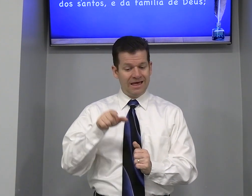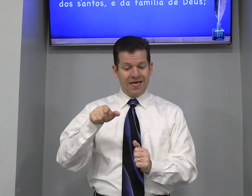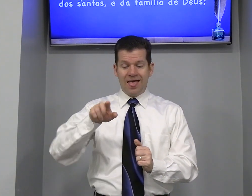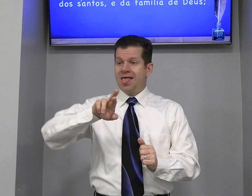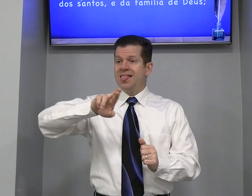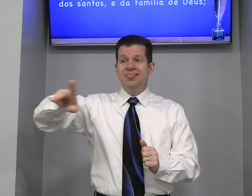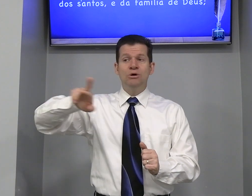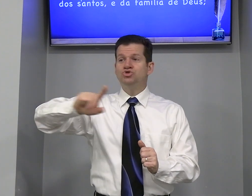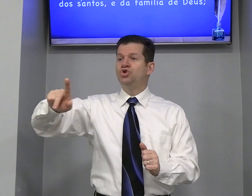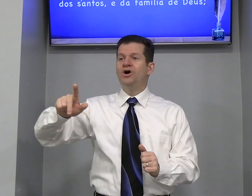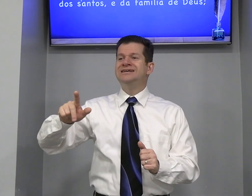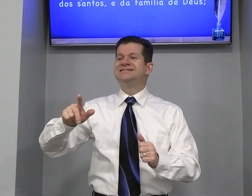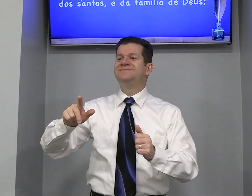Não Sois